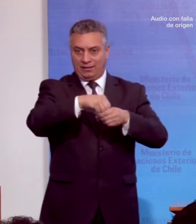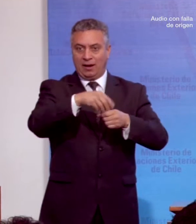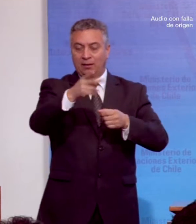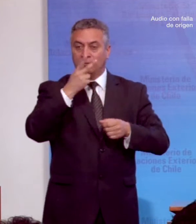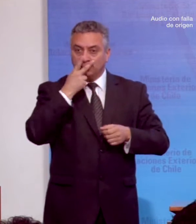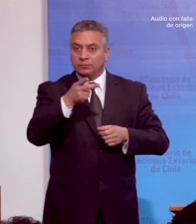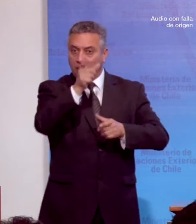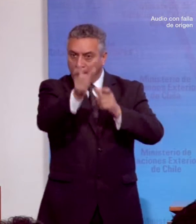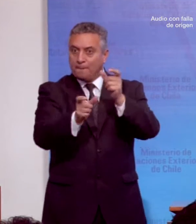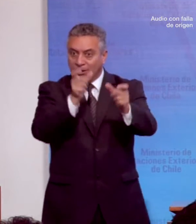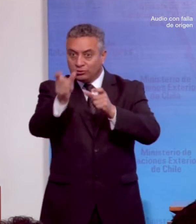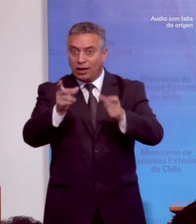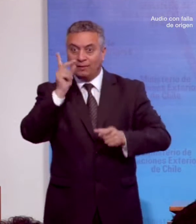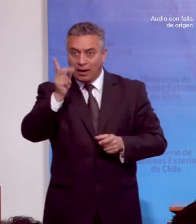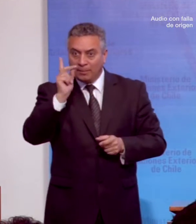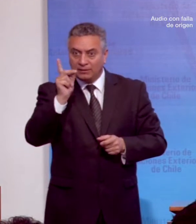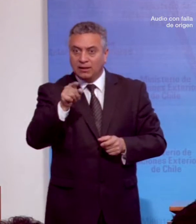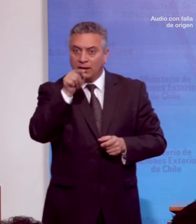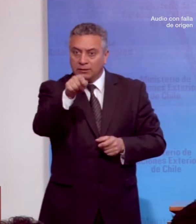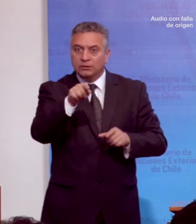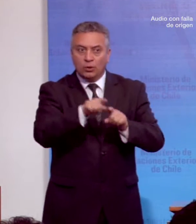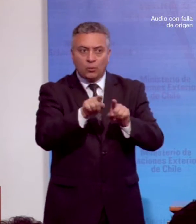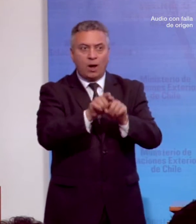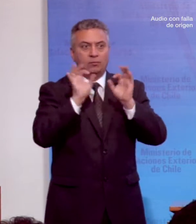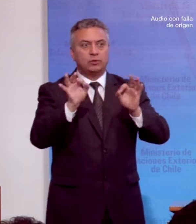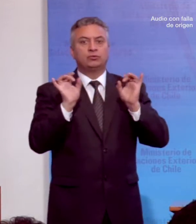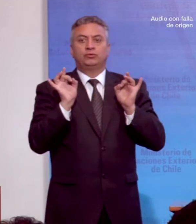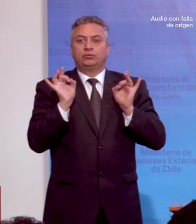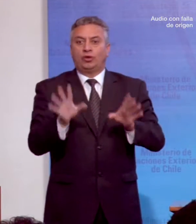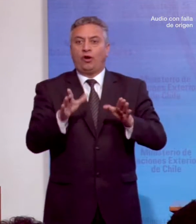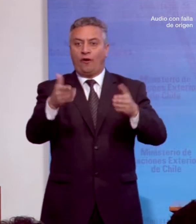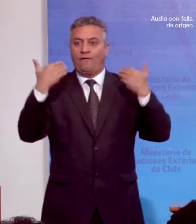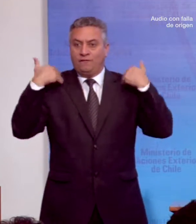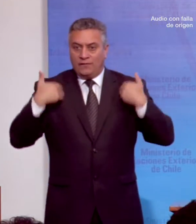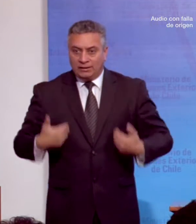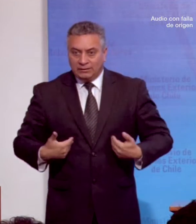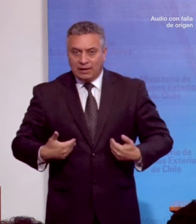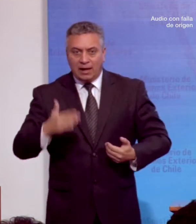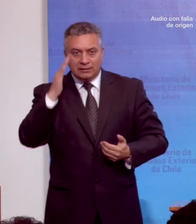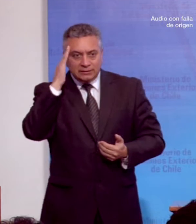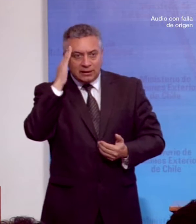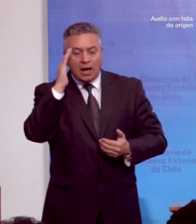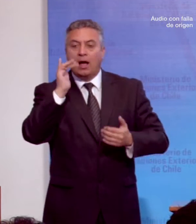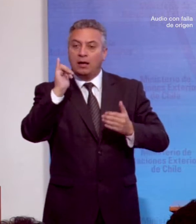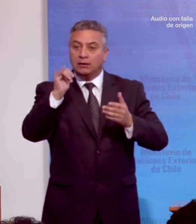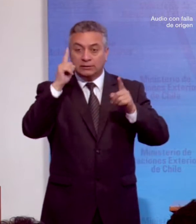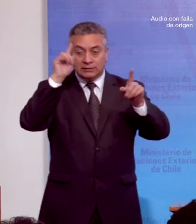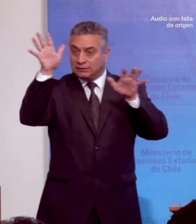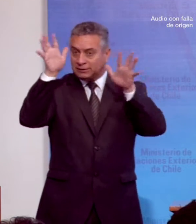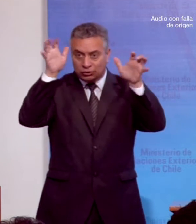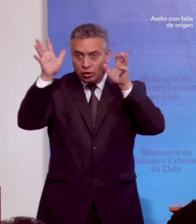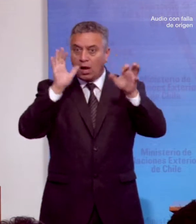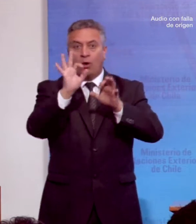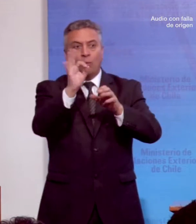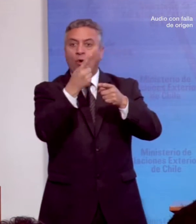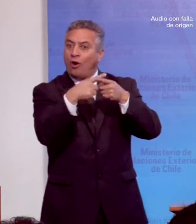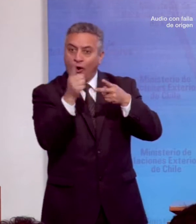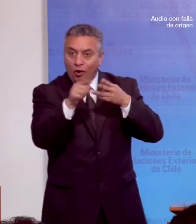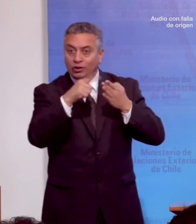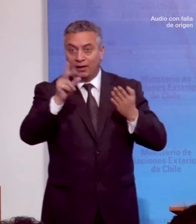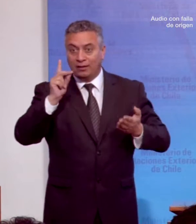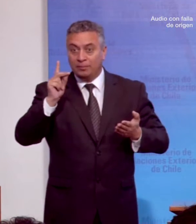discapacidad como aquellas que en relación a sus condiciones de salud física, psíquica, intelectual, sensorial u otras,